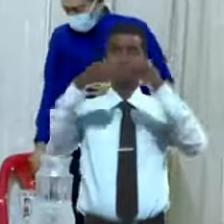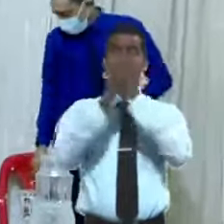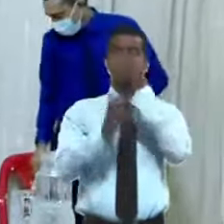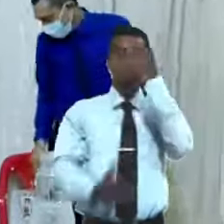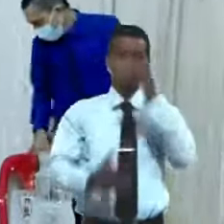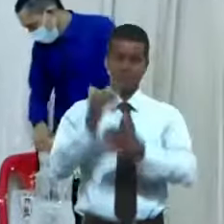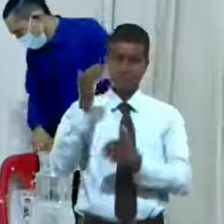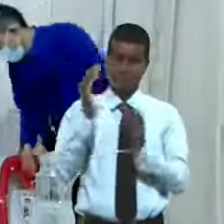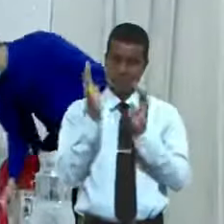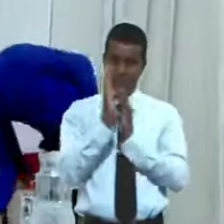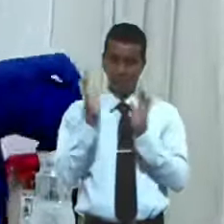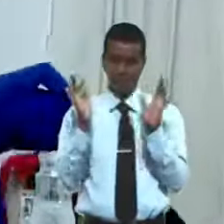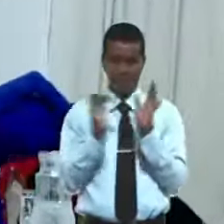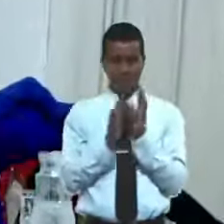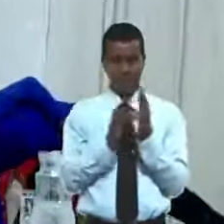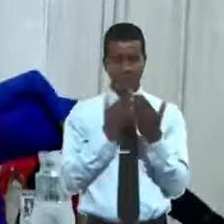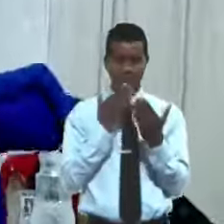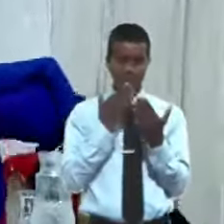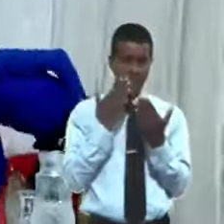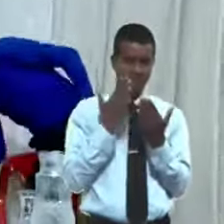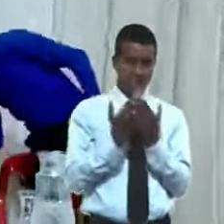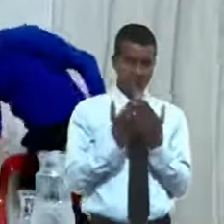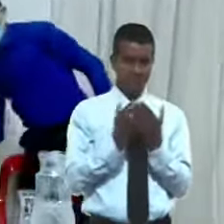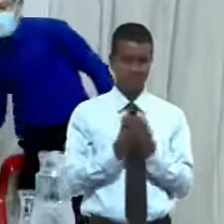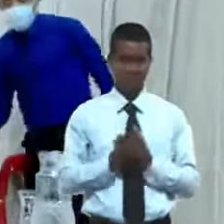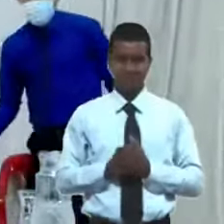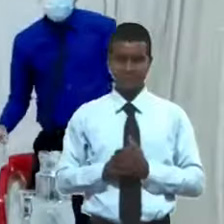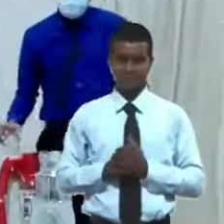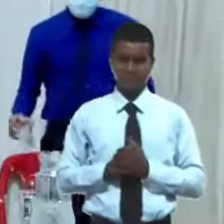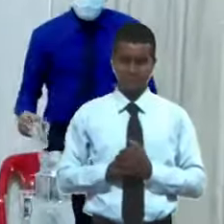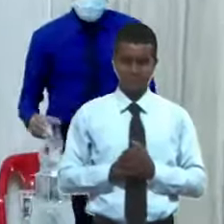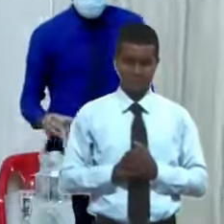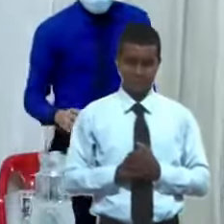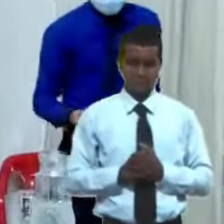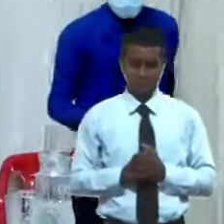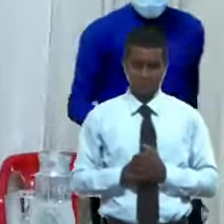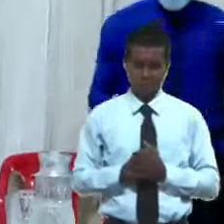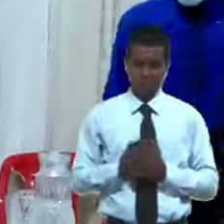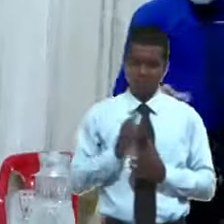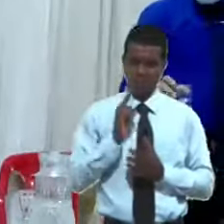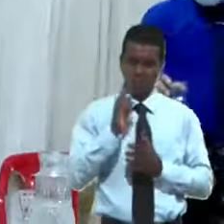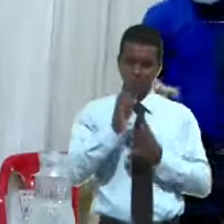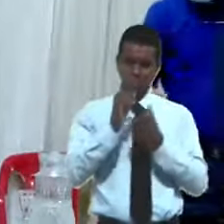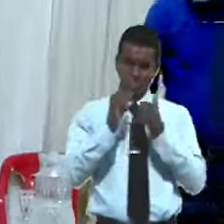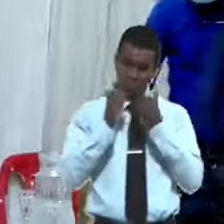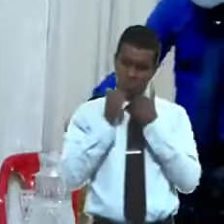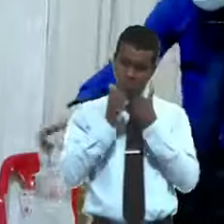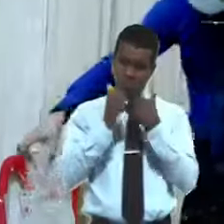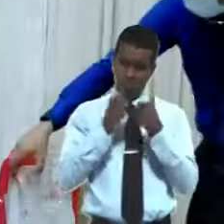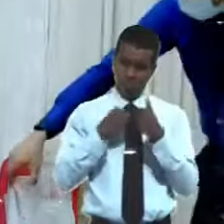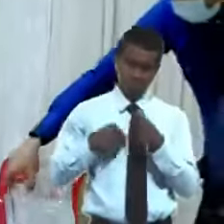una vez más te damos gracias ha sido muy bueno para con nosotros